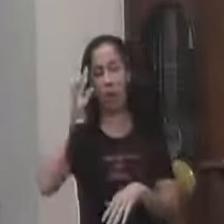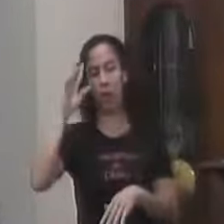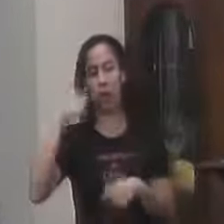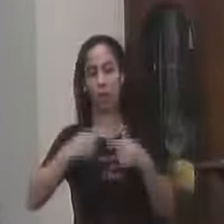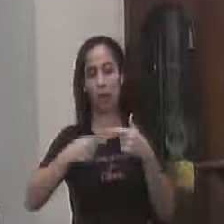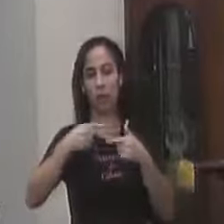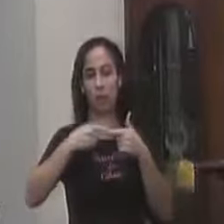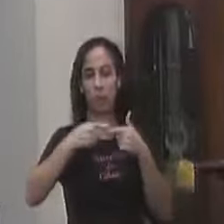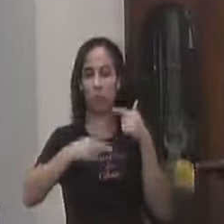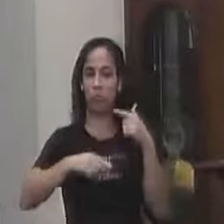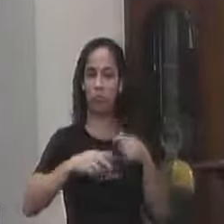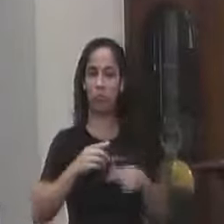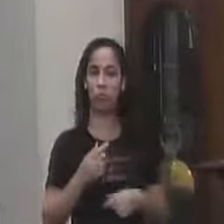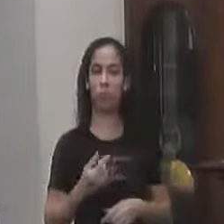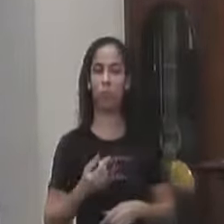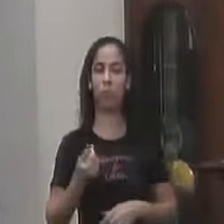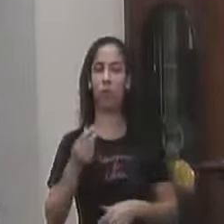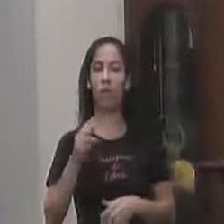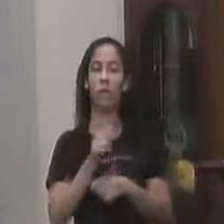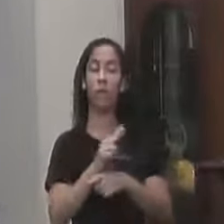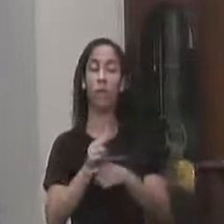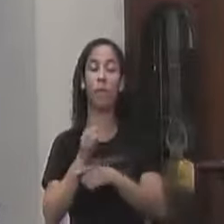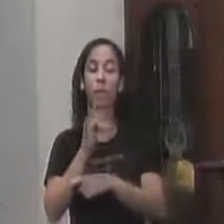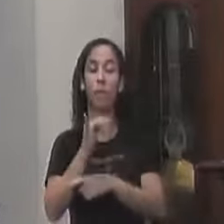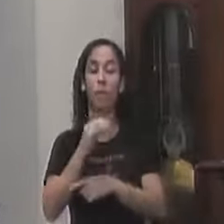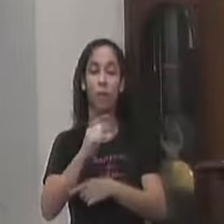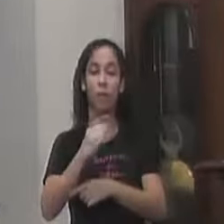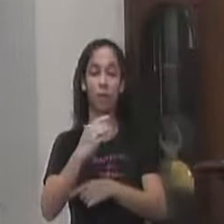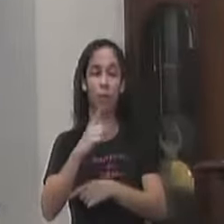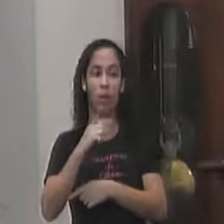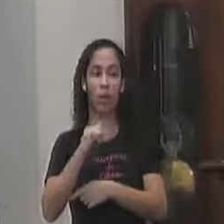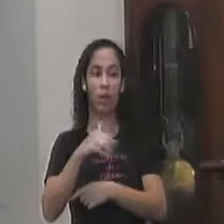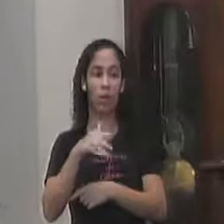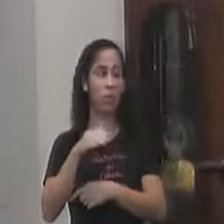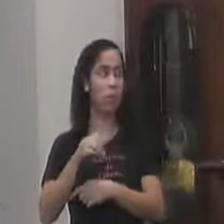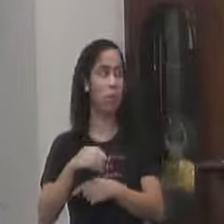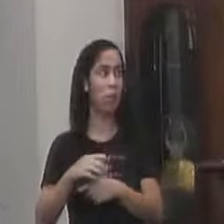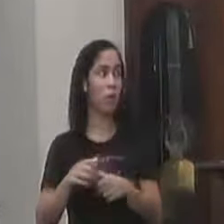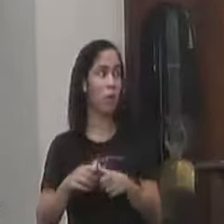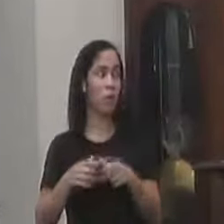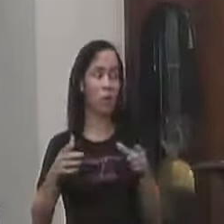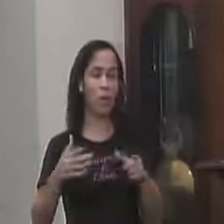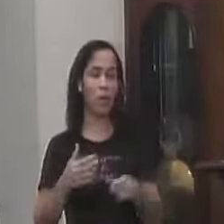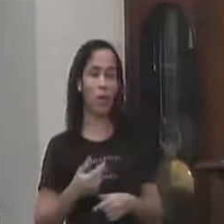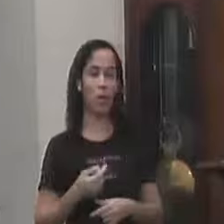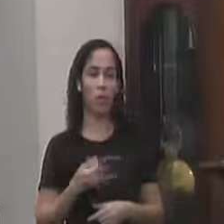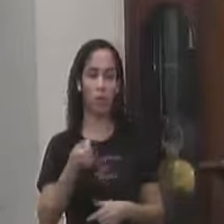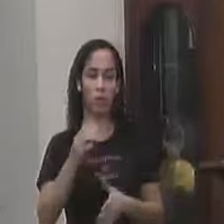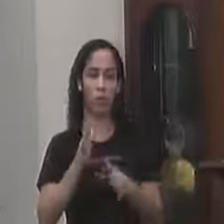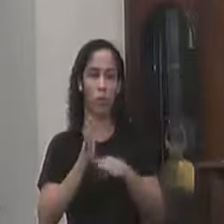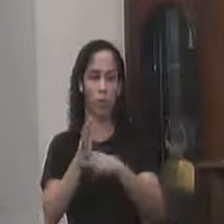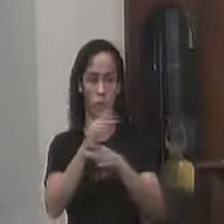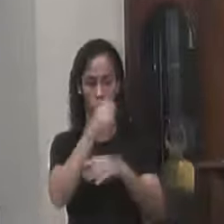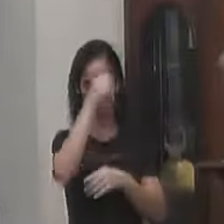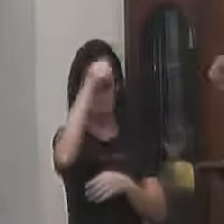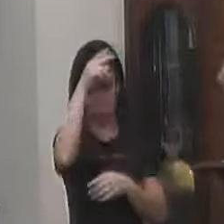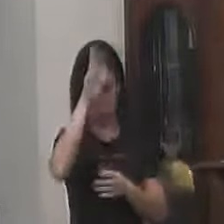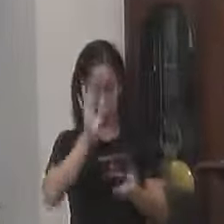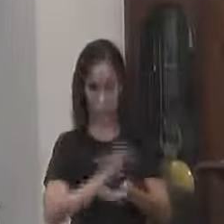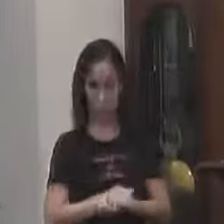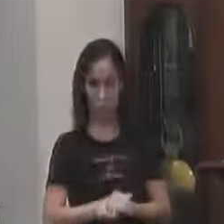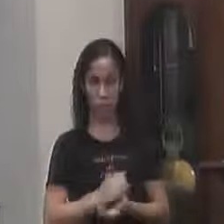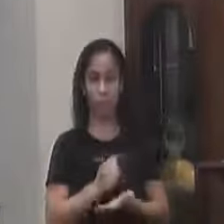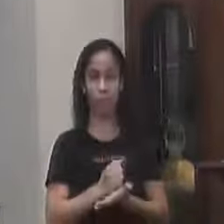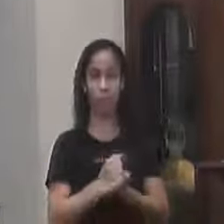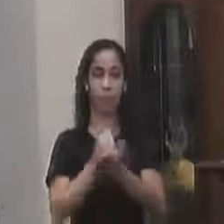fiscal Do município Ficou-se de pensar De criar novos métodos De aumento de receita Para o município Isso é uma coisa Básica